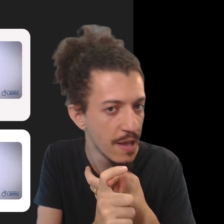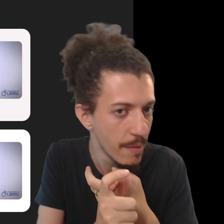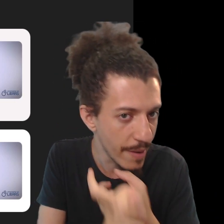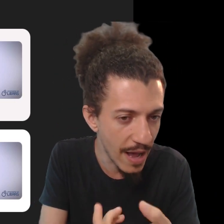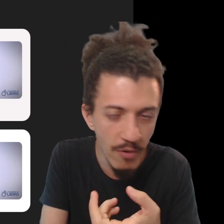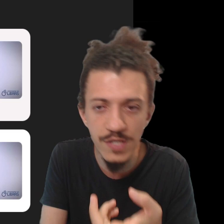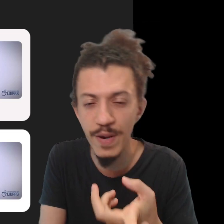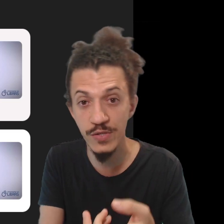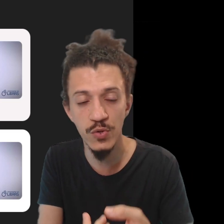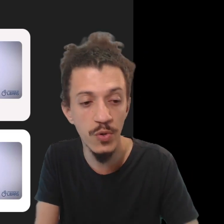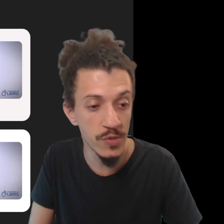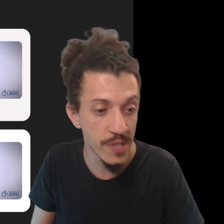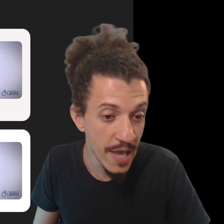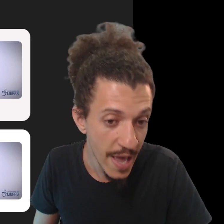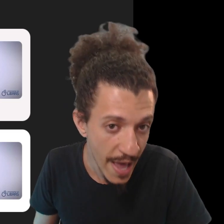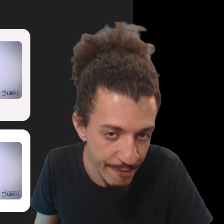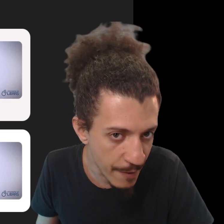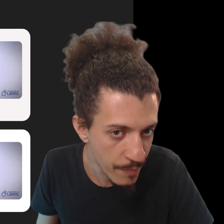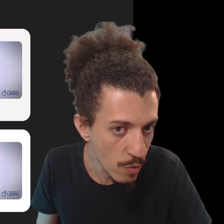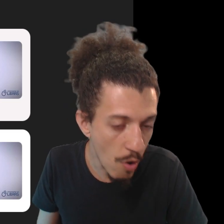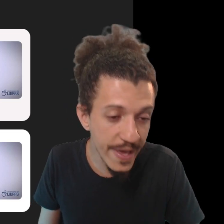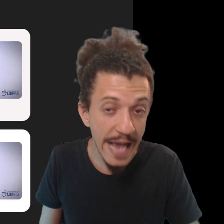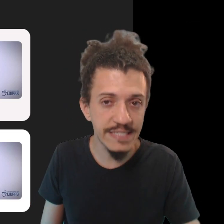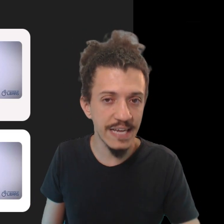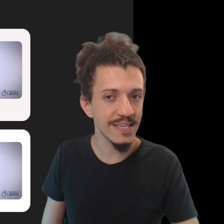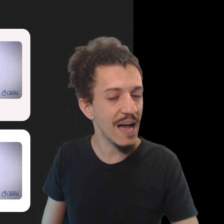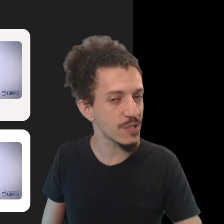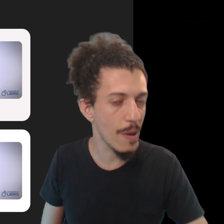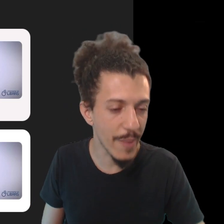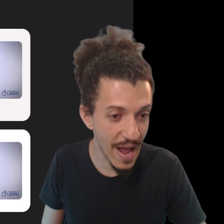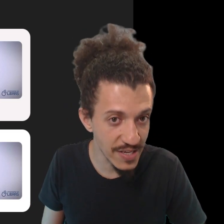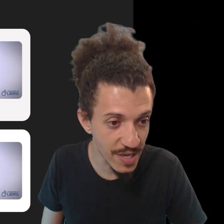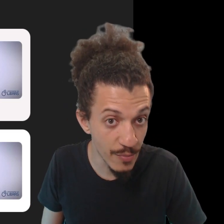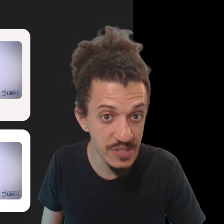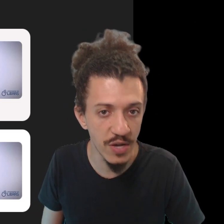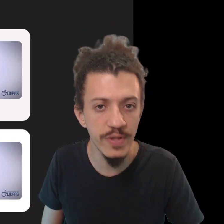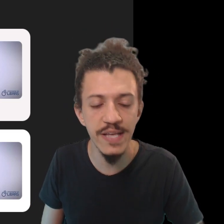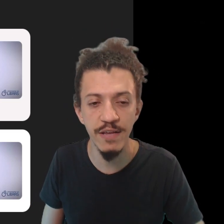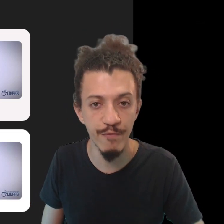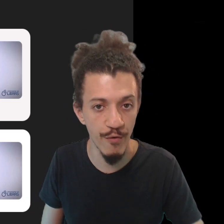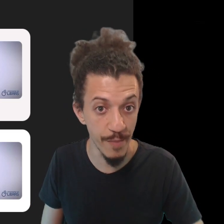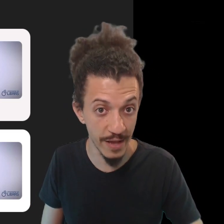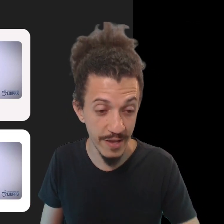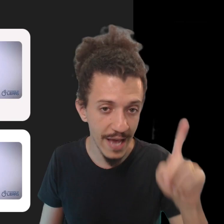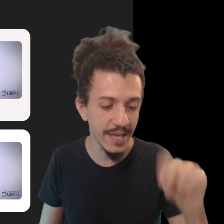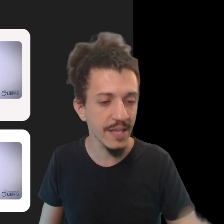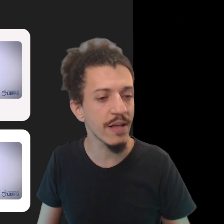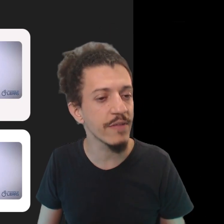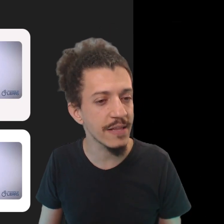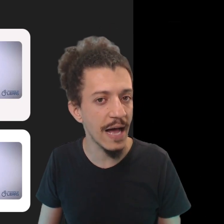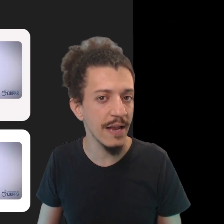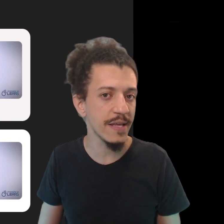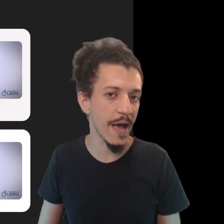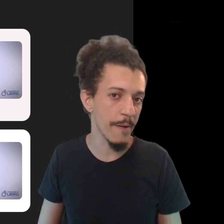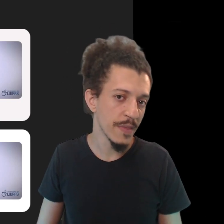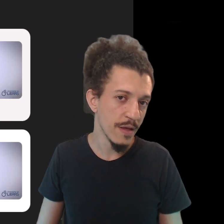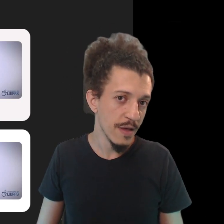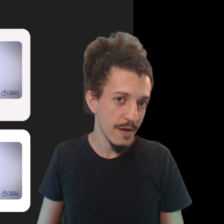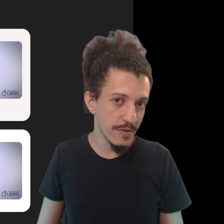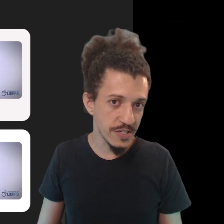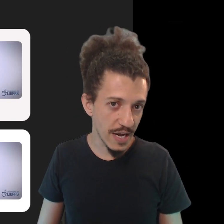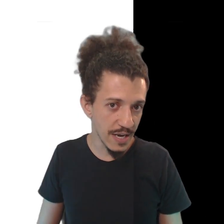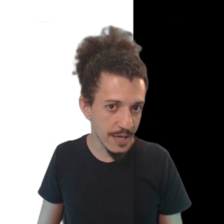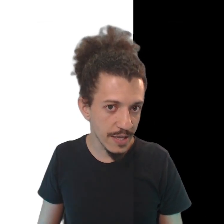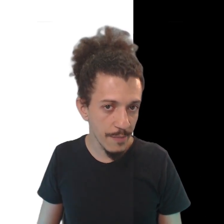Libras, para aulas para surdos, enfim, qualquer que seja a sua prática para o seu desenvolvimento. E aqui tem um detalhe que é,